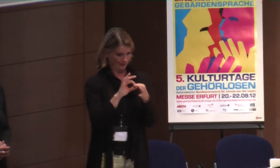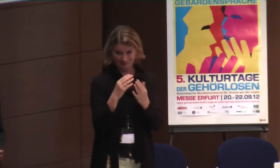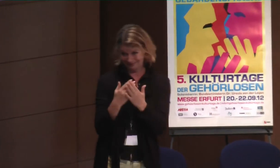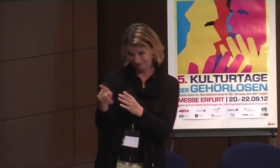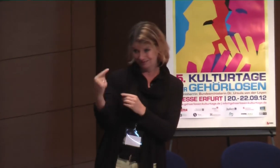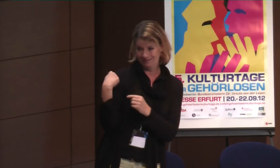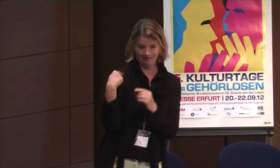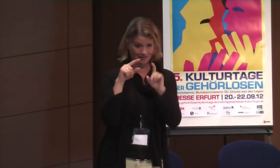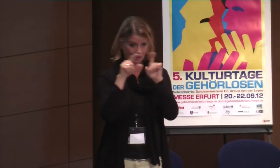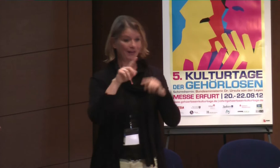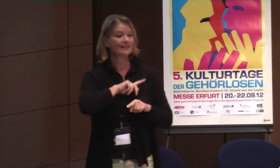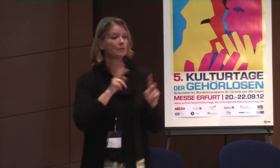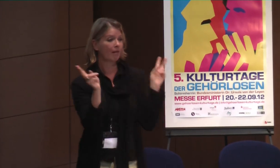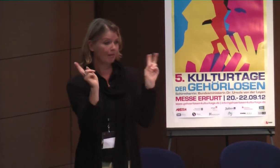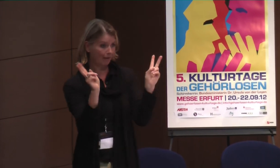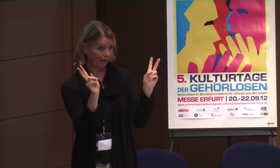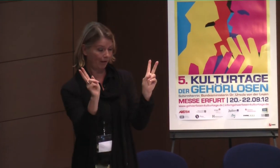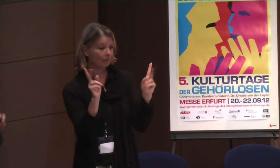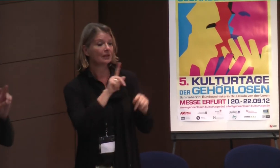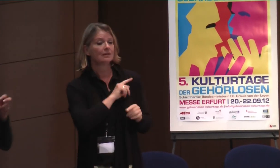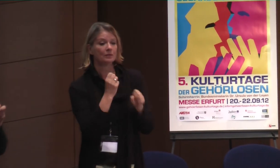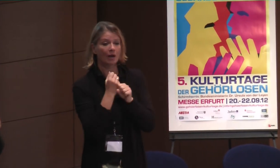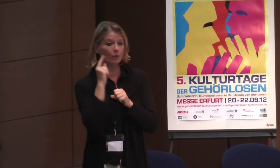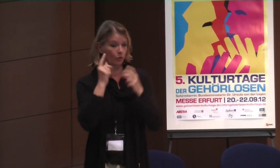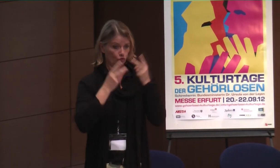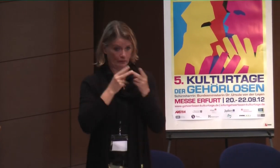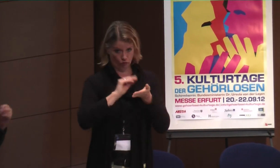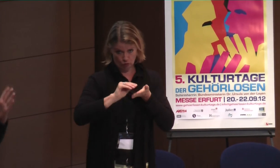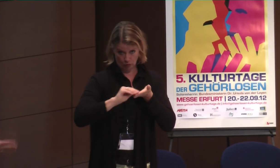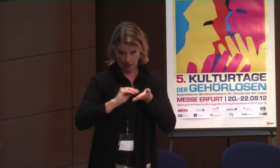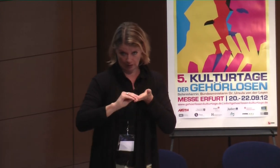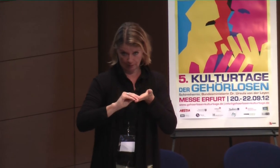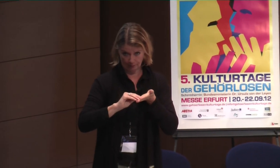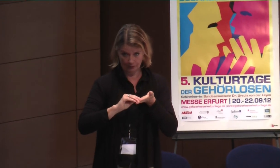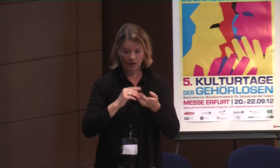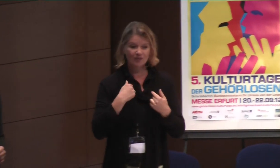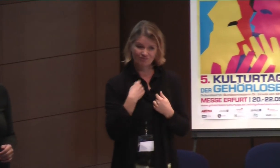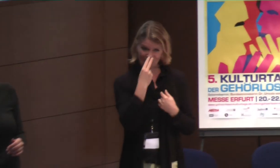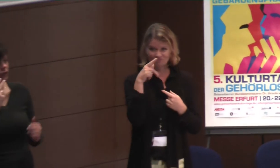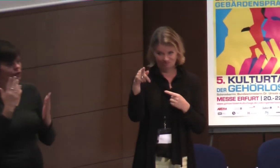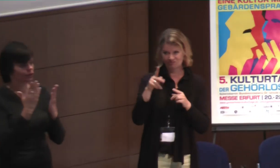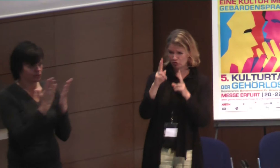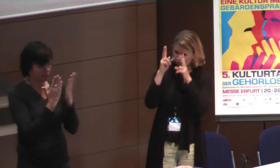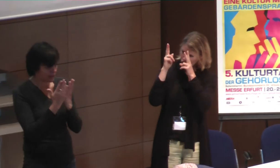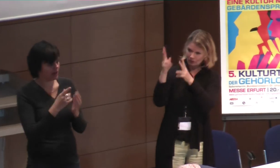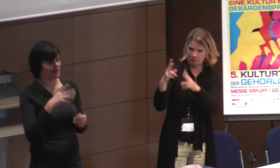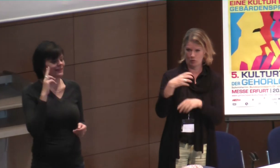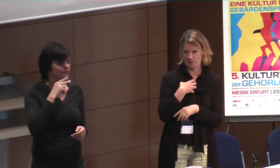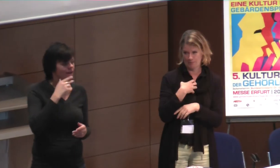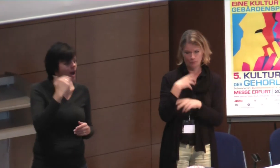ich bin Lehrerin an einer höchstärischen Schule und ich sehe das Problem genauso. Allerdings sehe ich